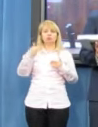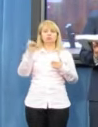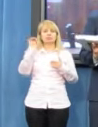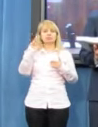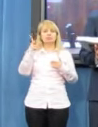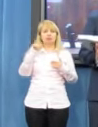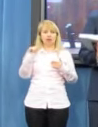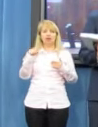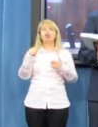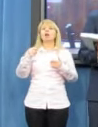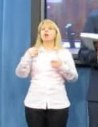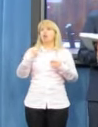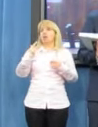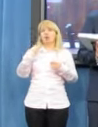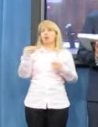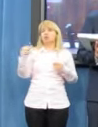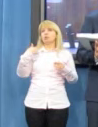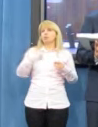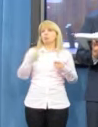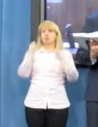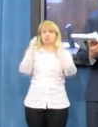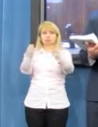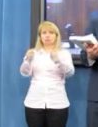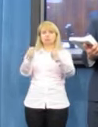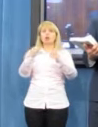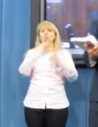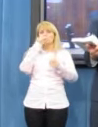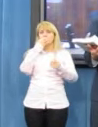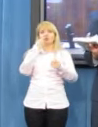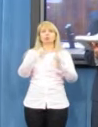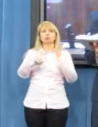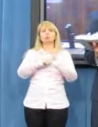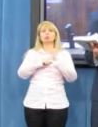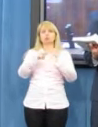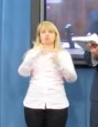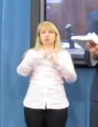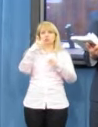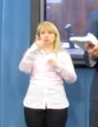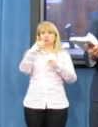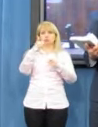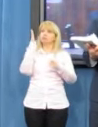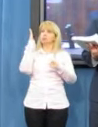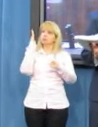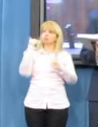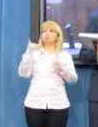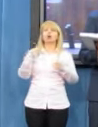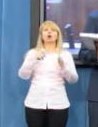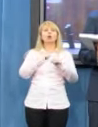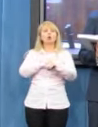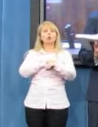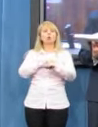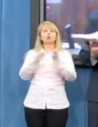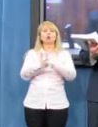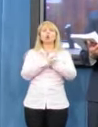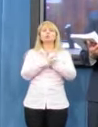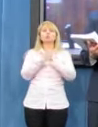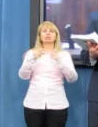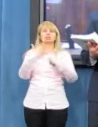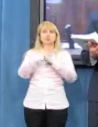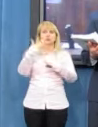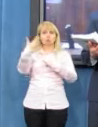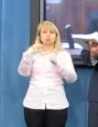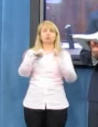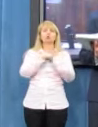złożyła tej poprawki o numerze 31. Następnie zabierała głos od godziny 18.55